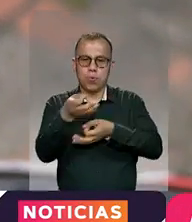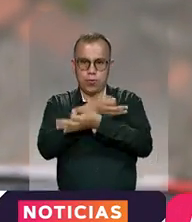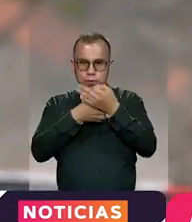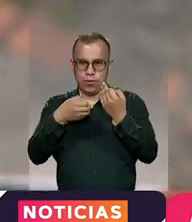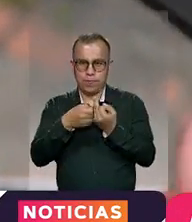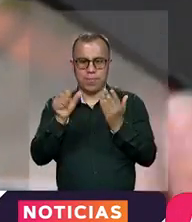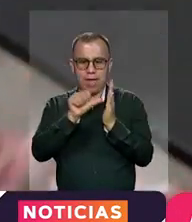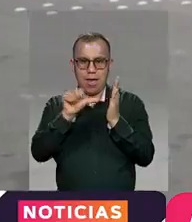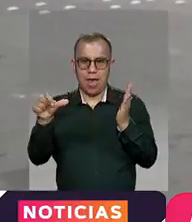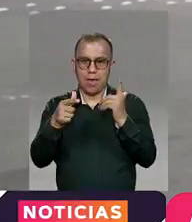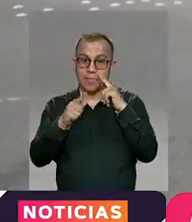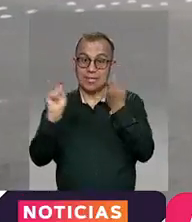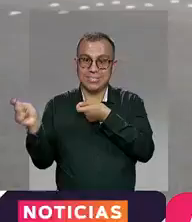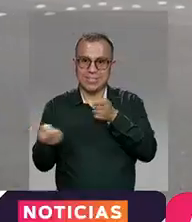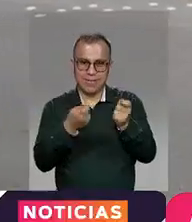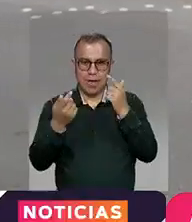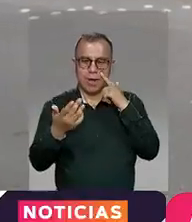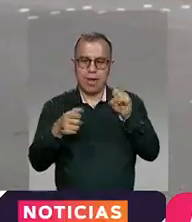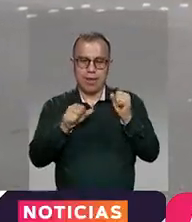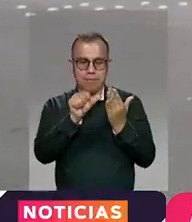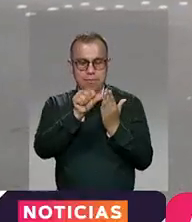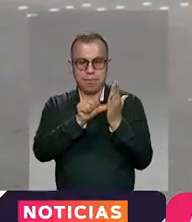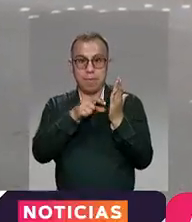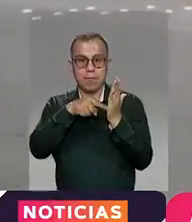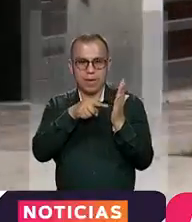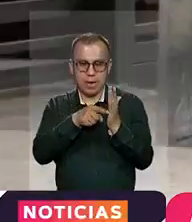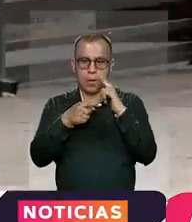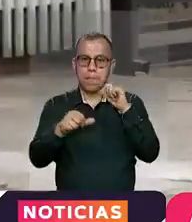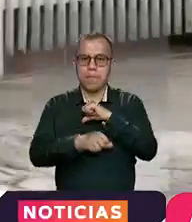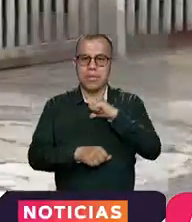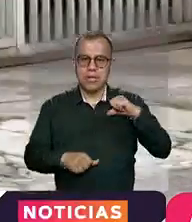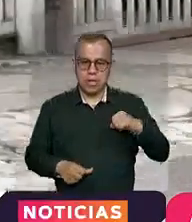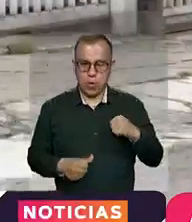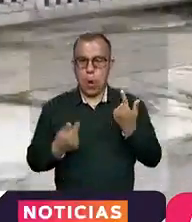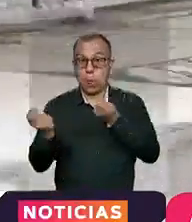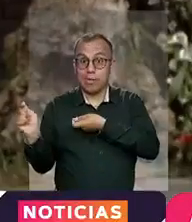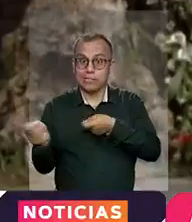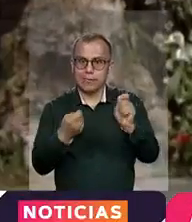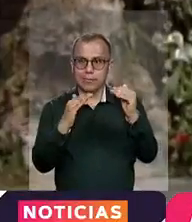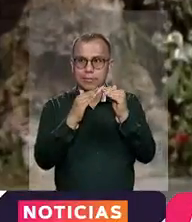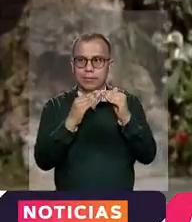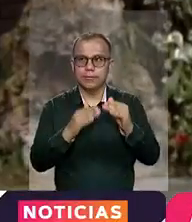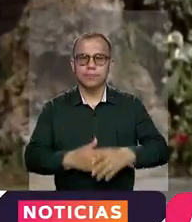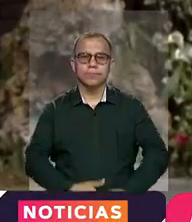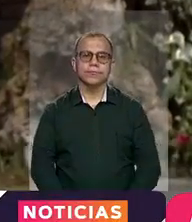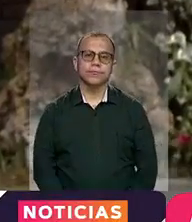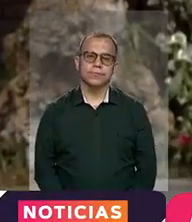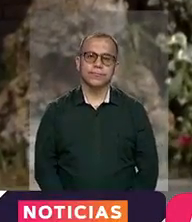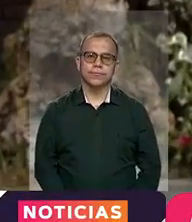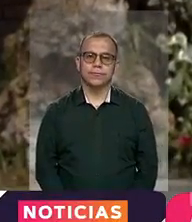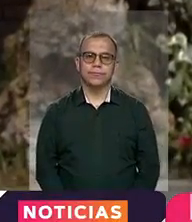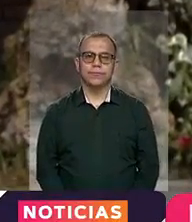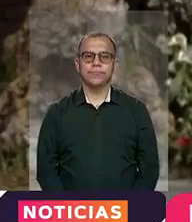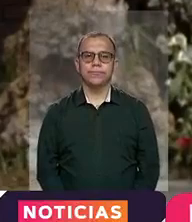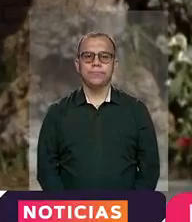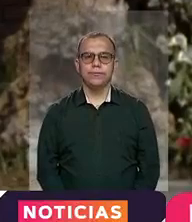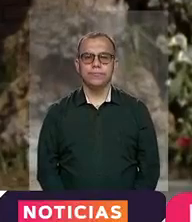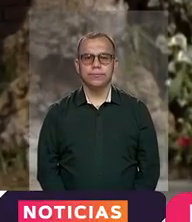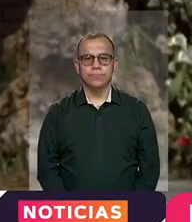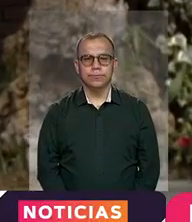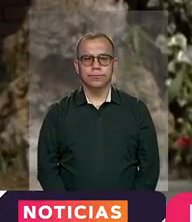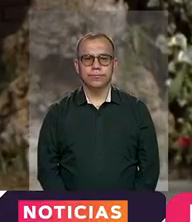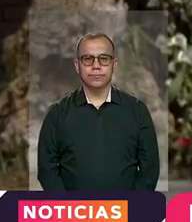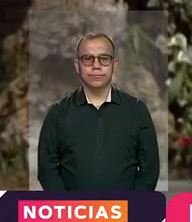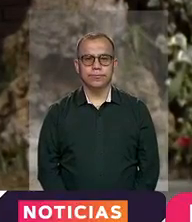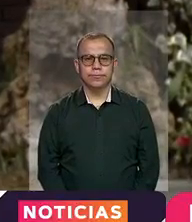domiciliaria y conductora en aplicaciones de transporte privado o de domicilio. Por ejemplo, yo intenté trabajar durante muchos años pasando